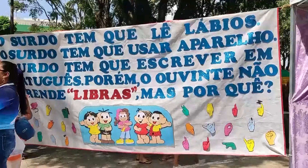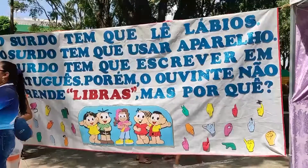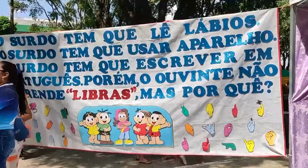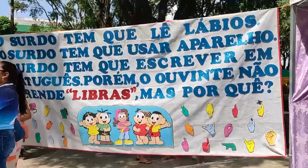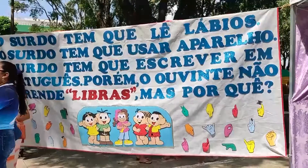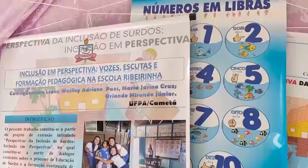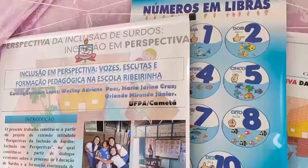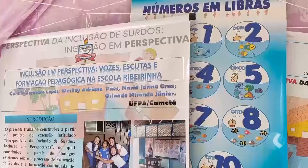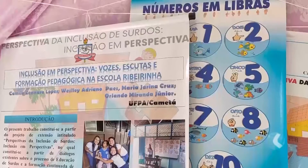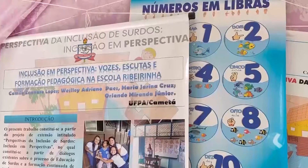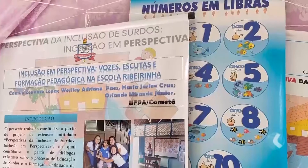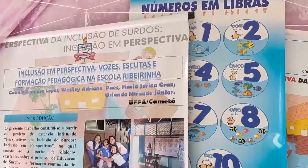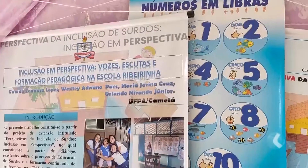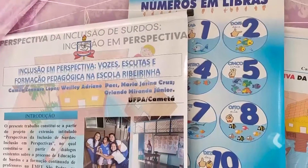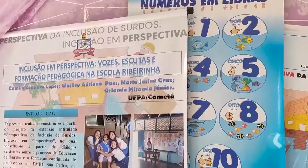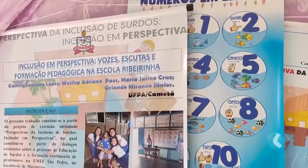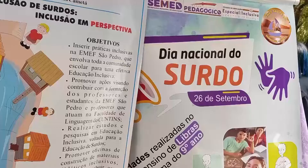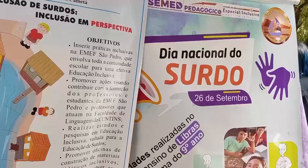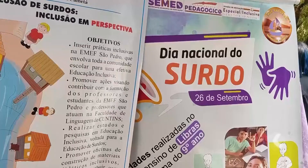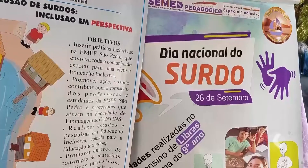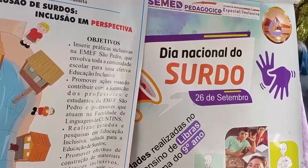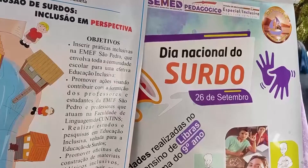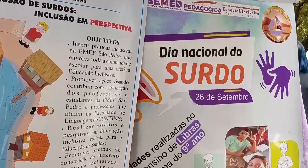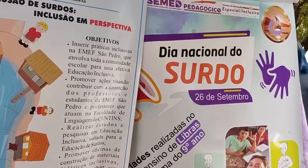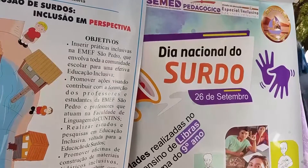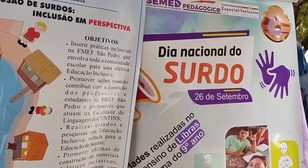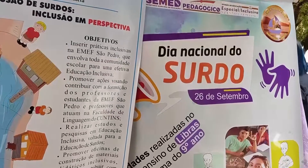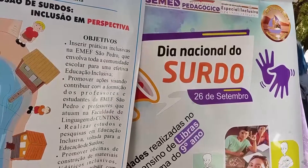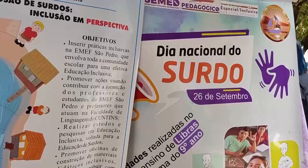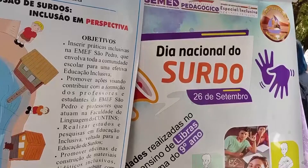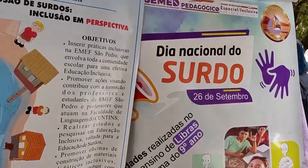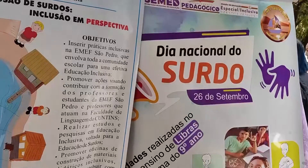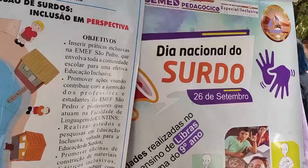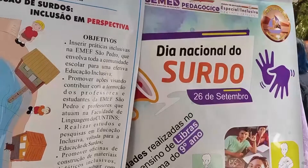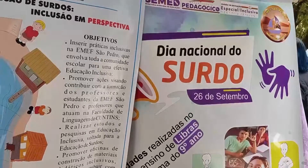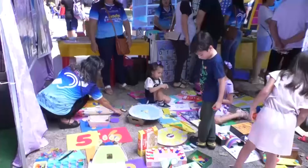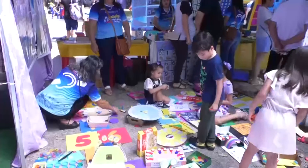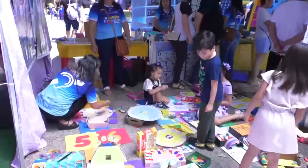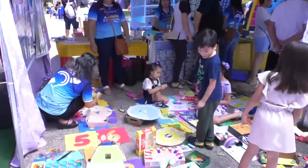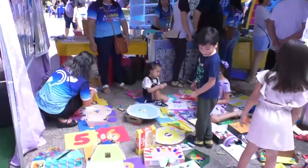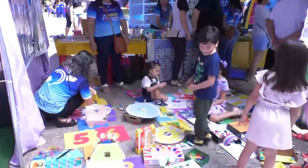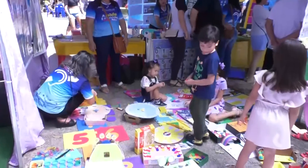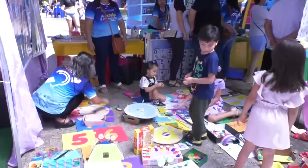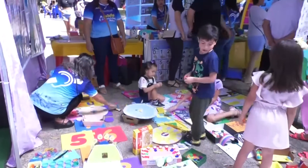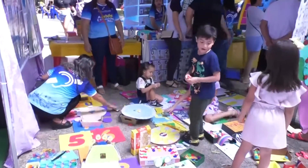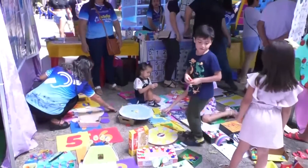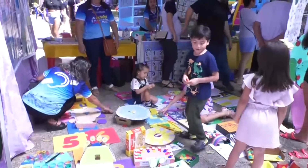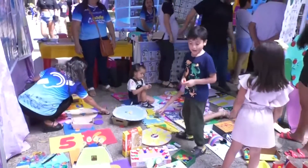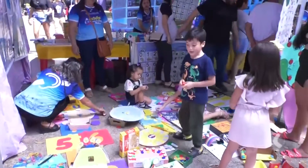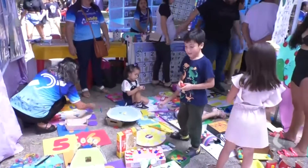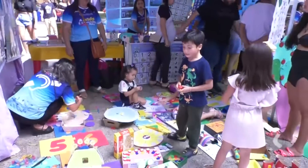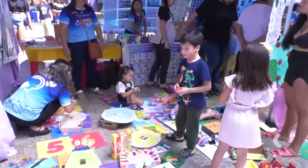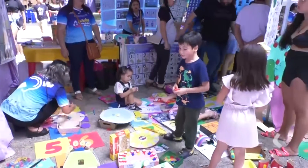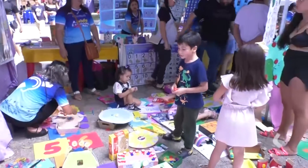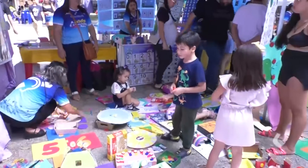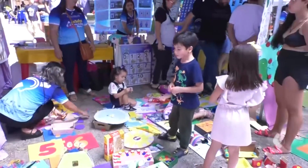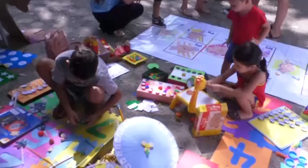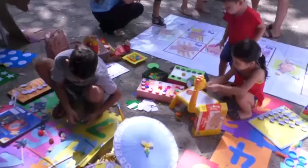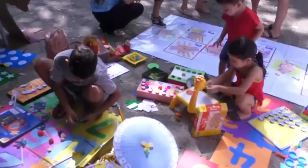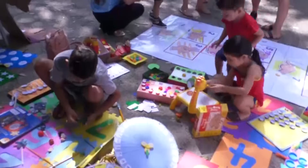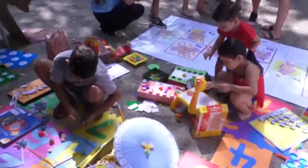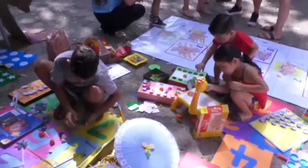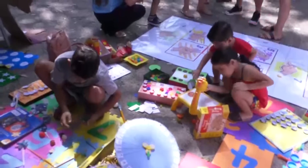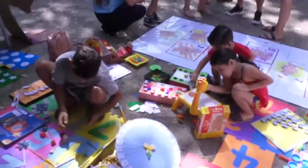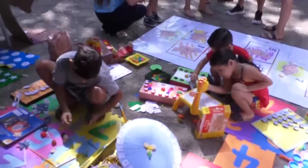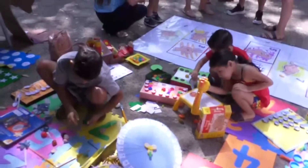Estandes foram montados na Praça Raimundo Pérez, no centro de Cametá, durante a Feira Cultural, onde foram expostos trabalhos